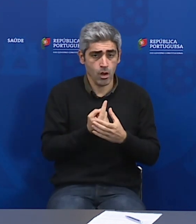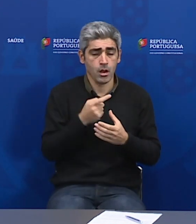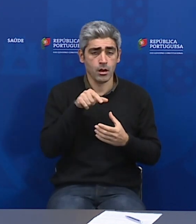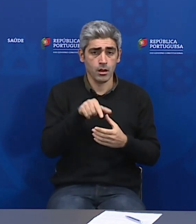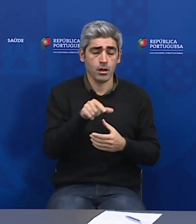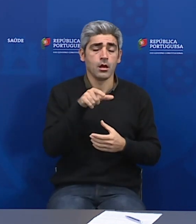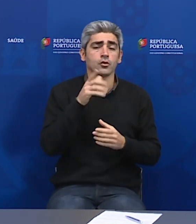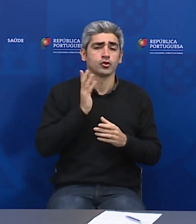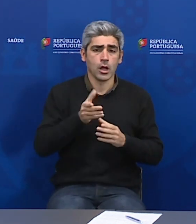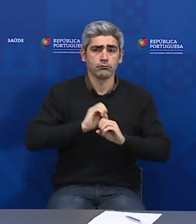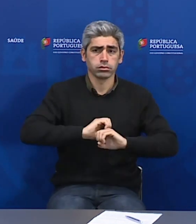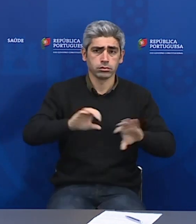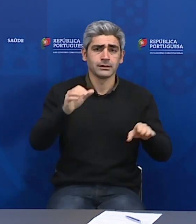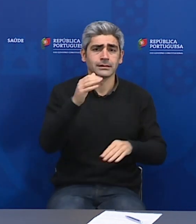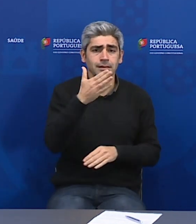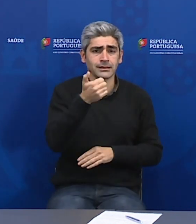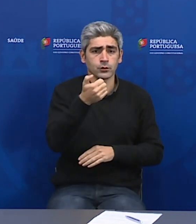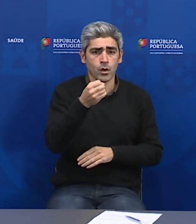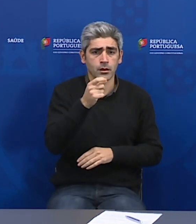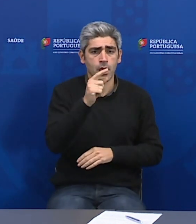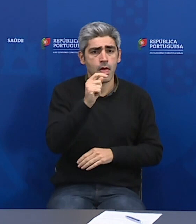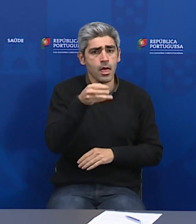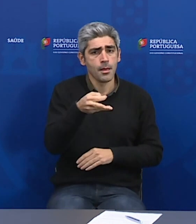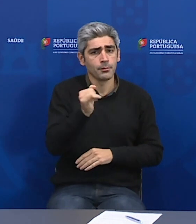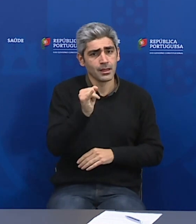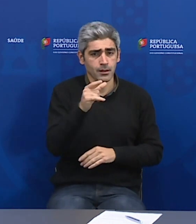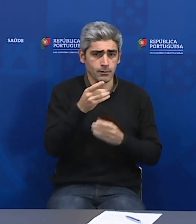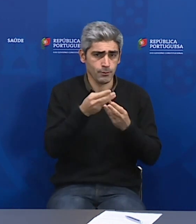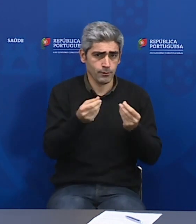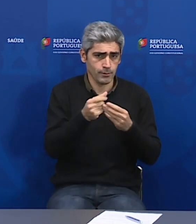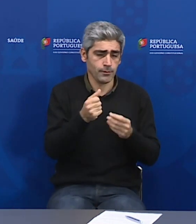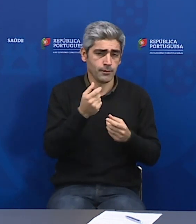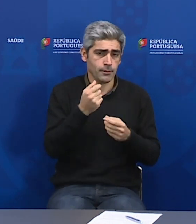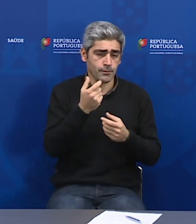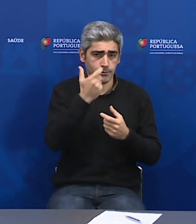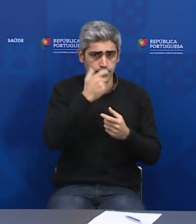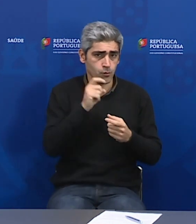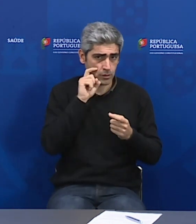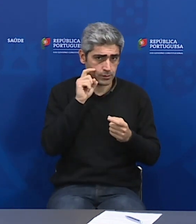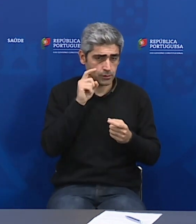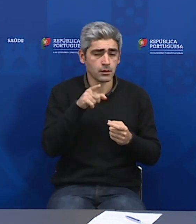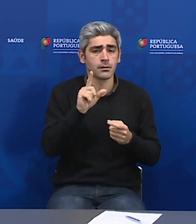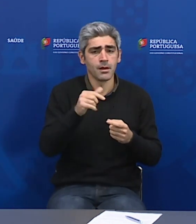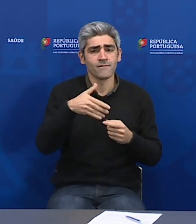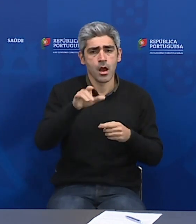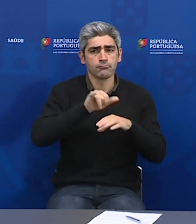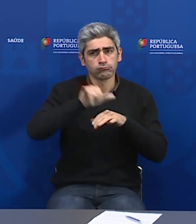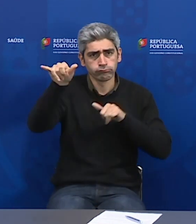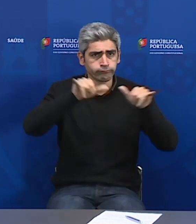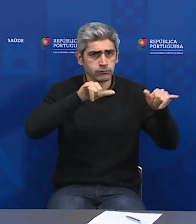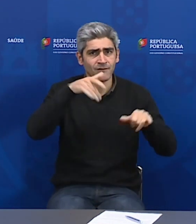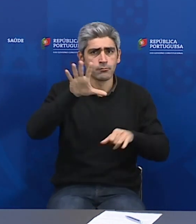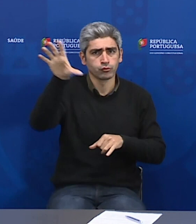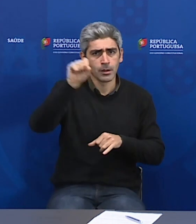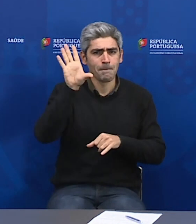passada, distribuímos cerca de 150 mil EPIs, estamos a fazer um reforço no mercado nos voos que vão sair durante esta semana para